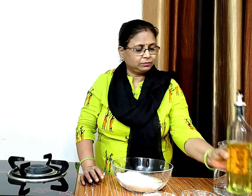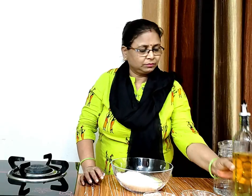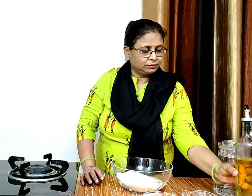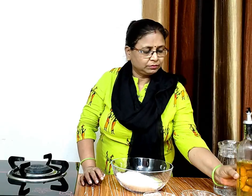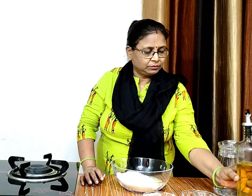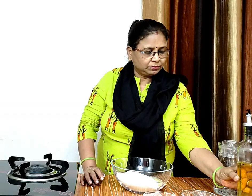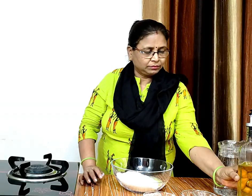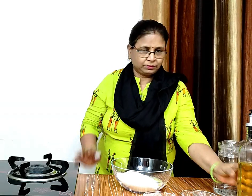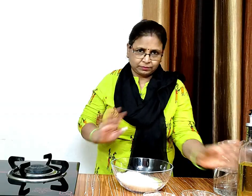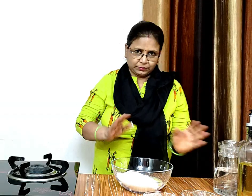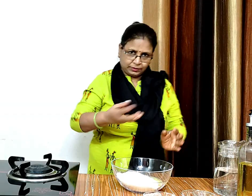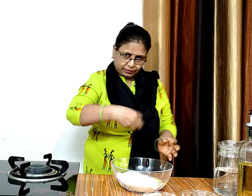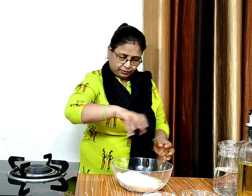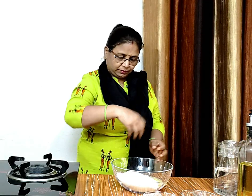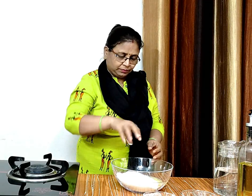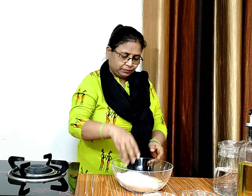और सभी को मिला लेंगे